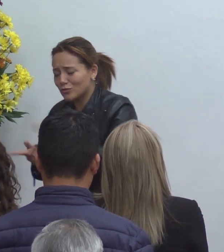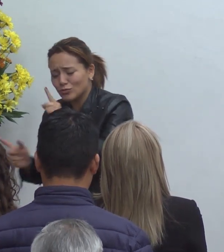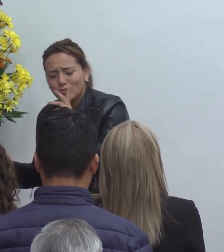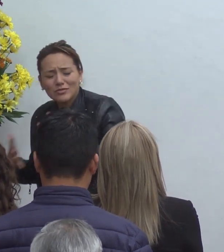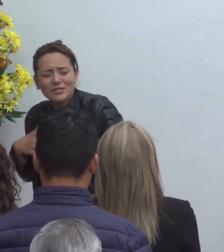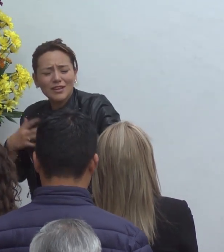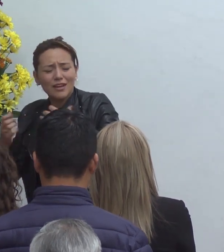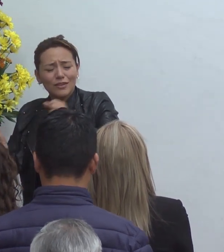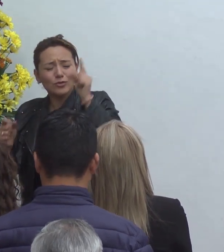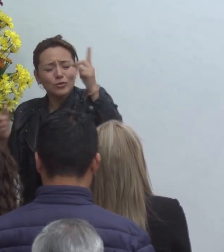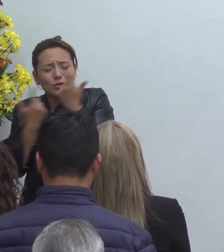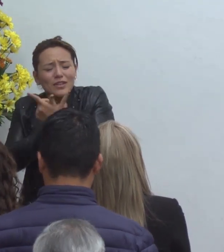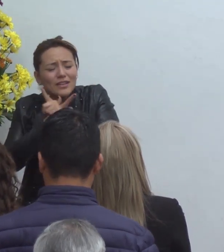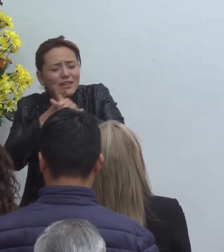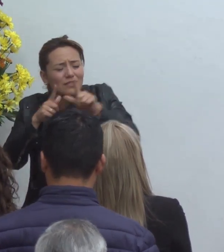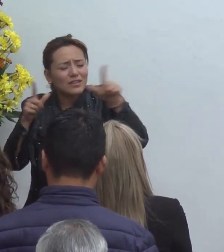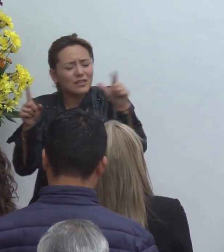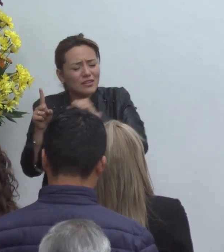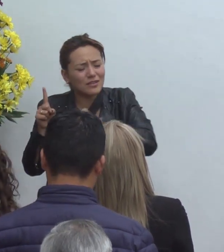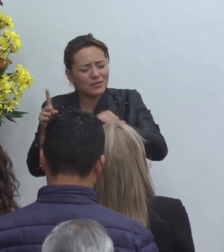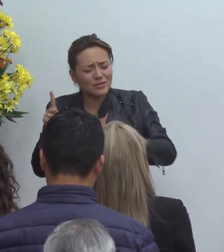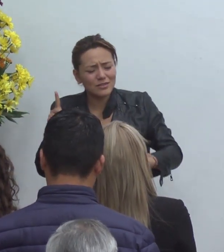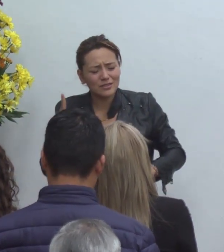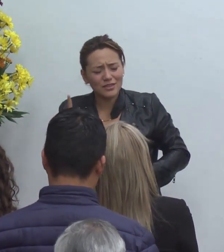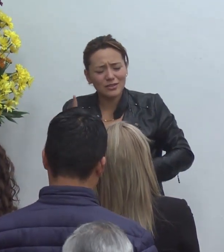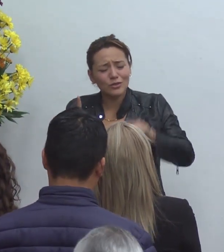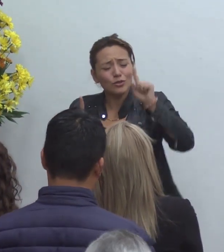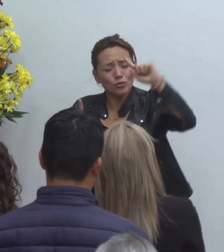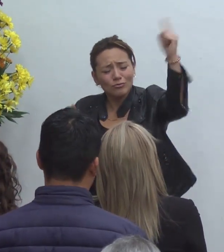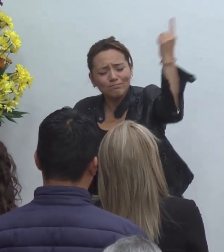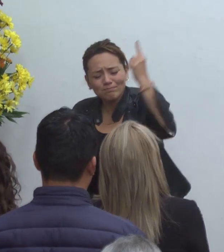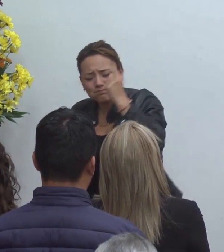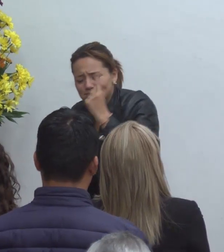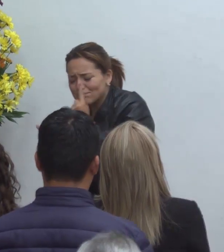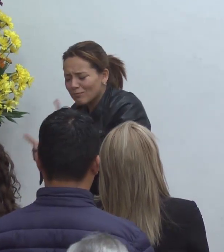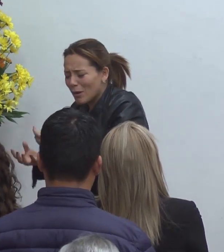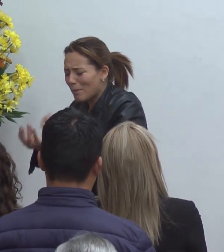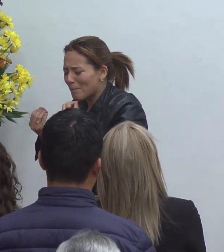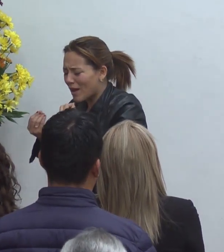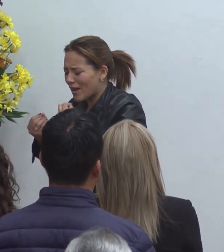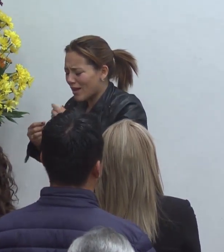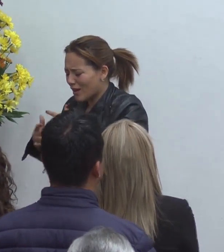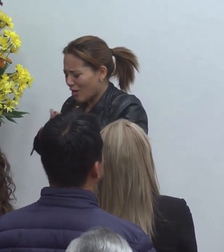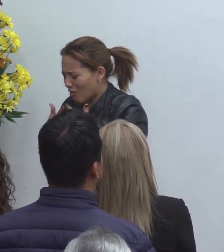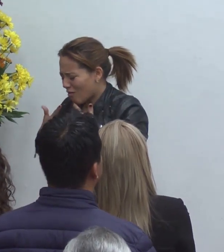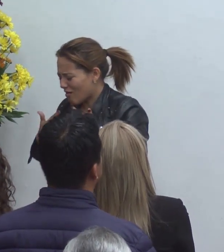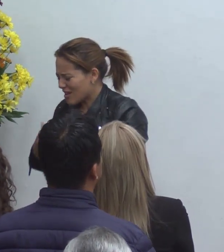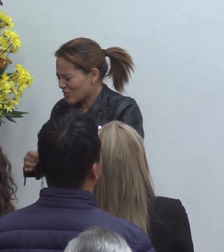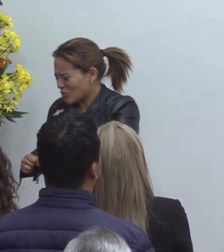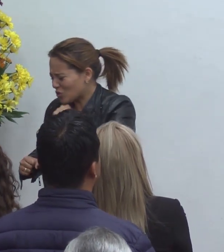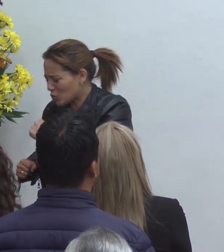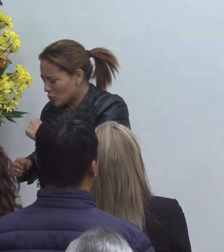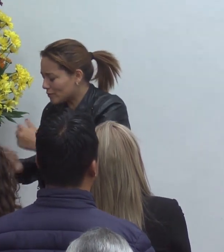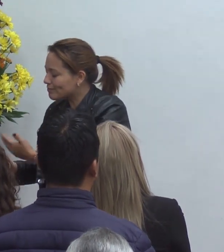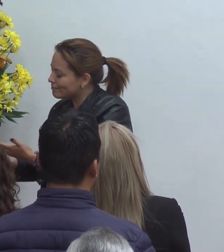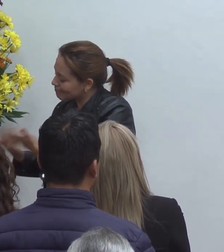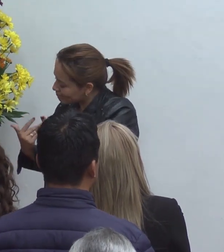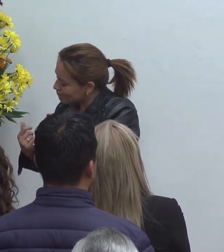libertador señor tú viniste a restaurar a los quebrantados de corazón señor tú viniste a darle apertura de cárcel